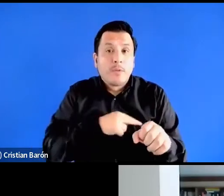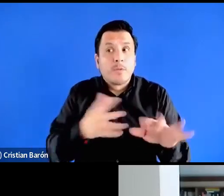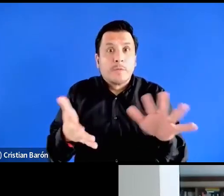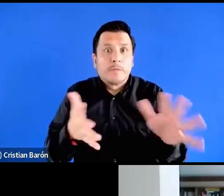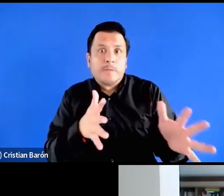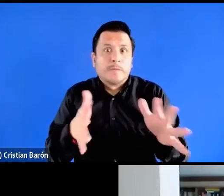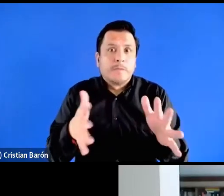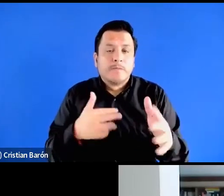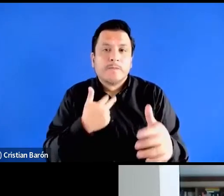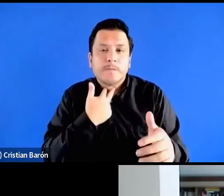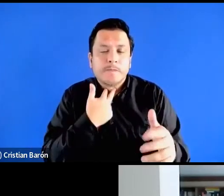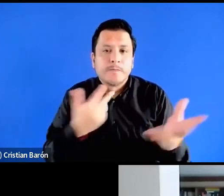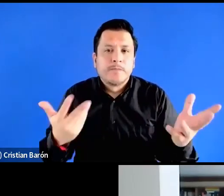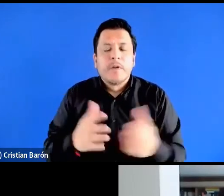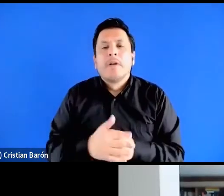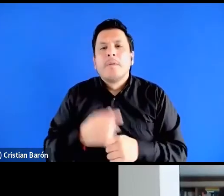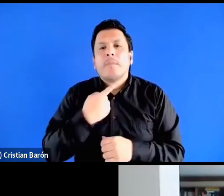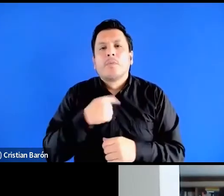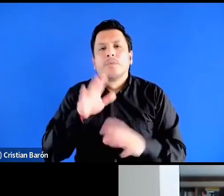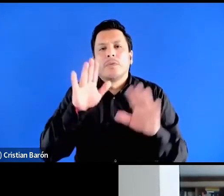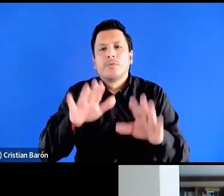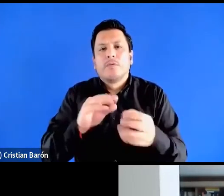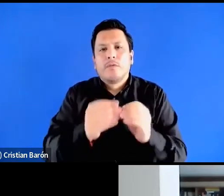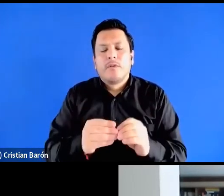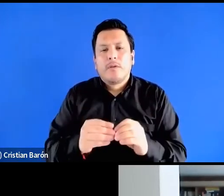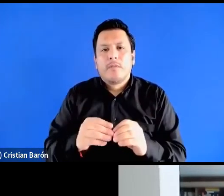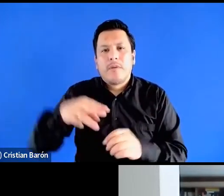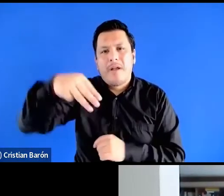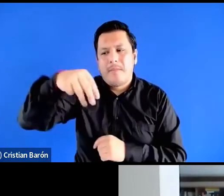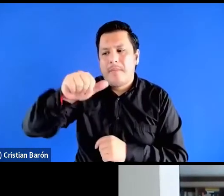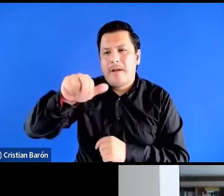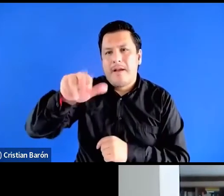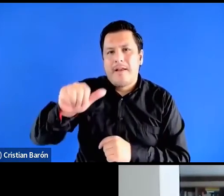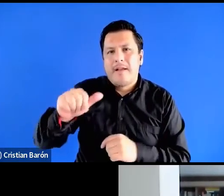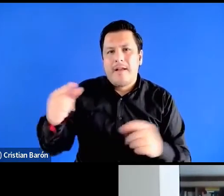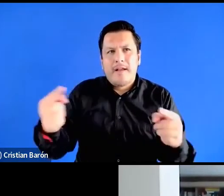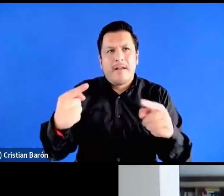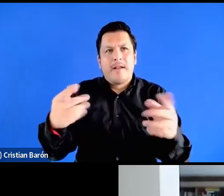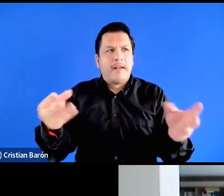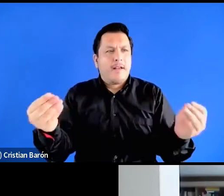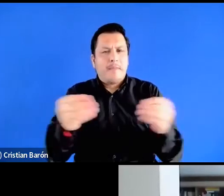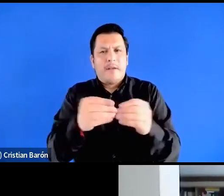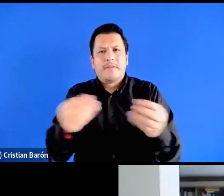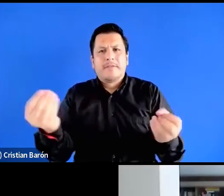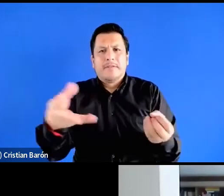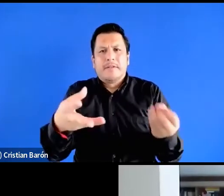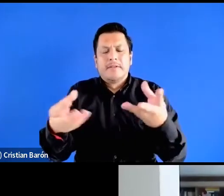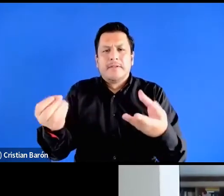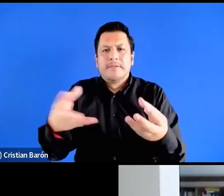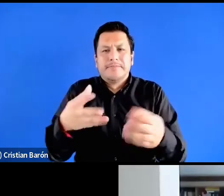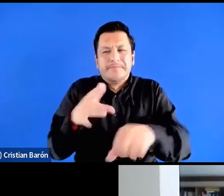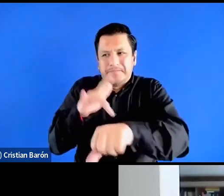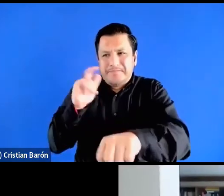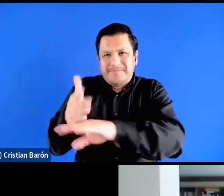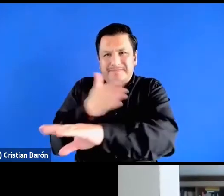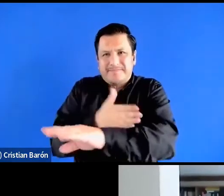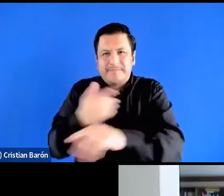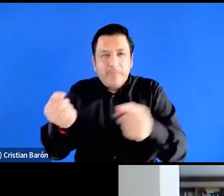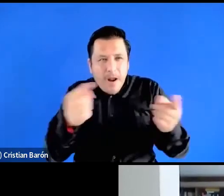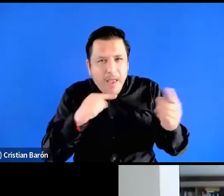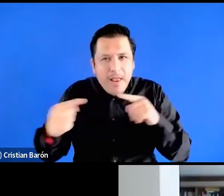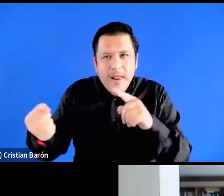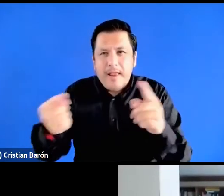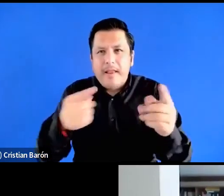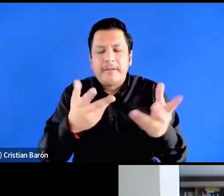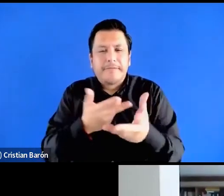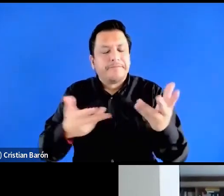me gusta mucho la manera en que Mara se cruza con aportes muy tempranos de estas discusiones y eso